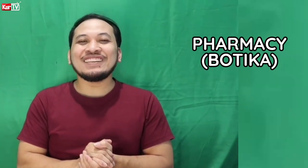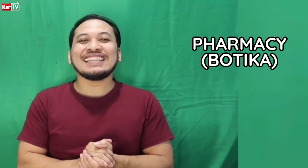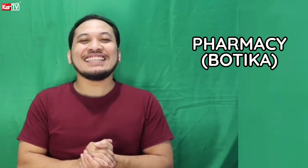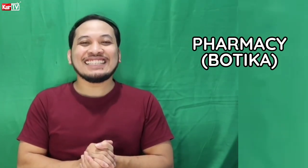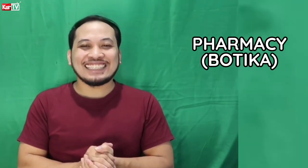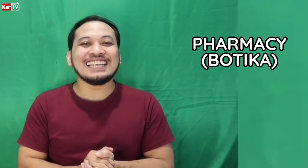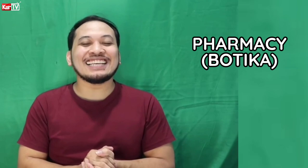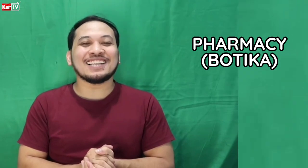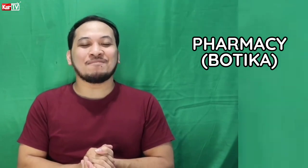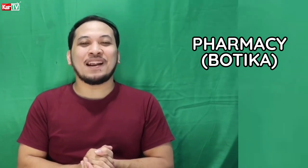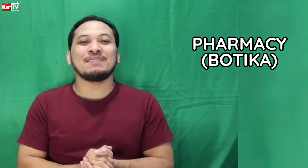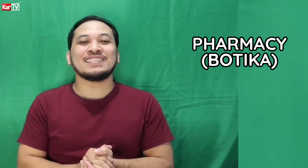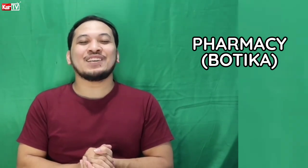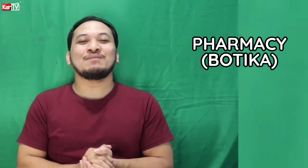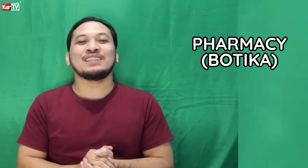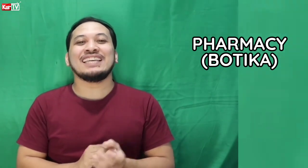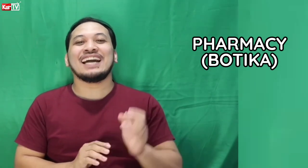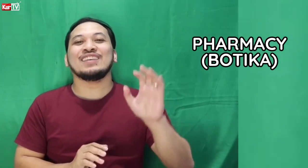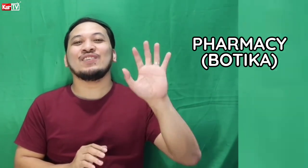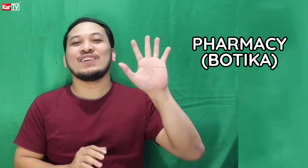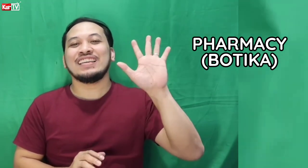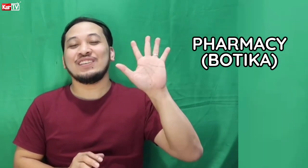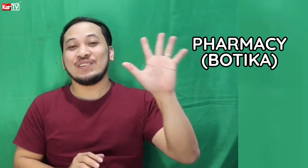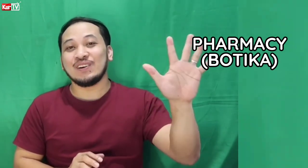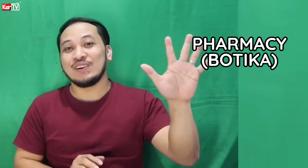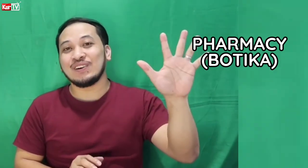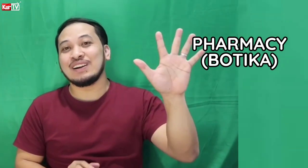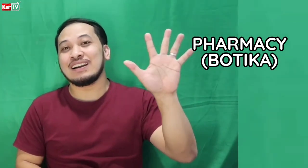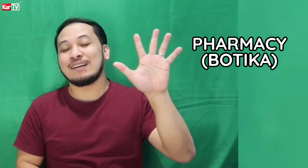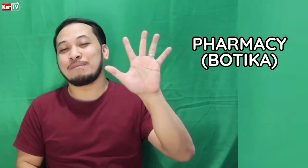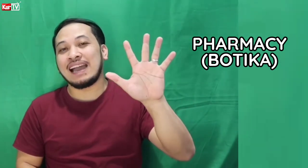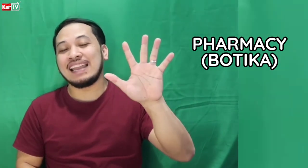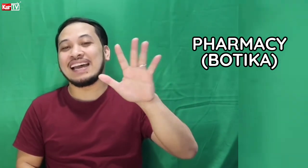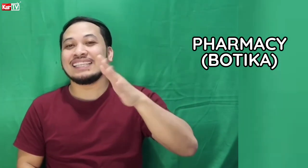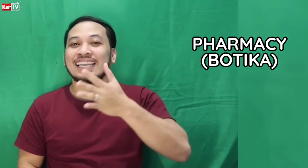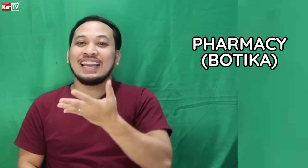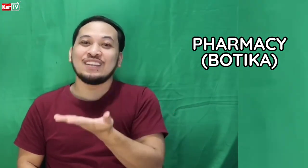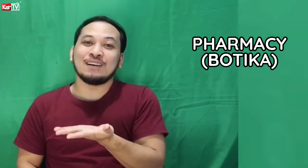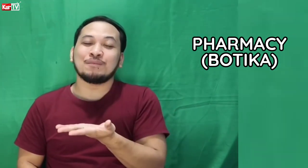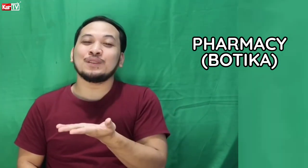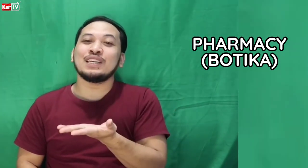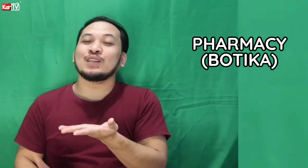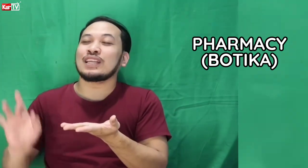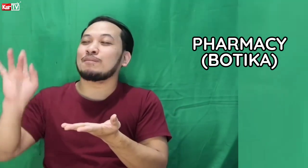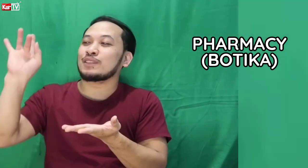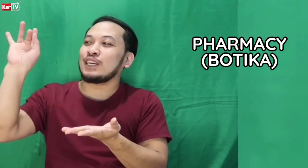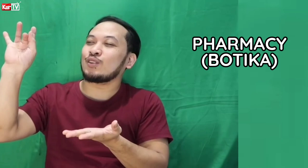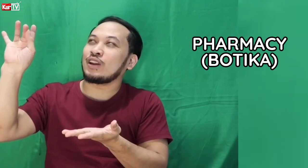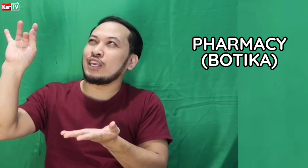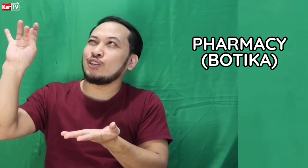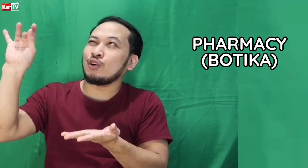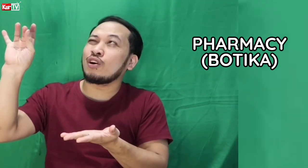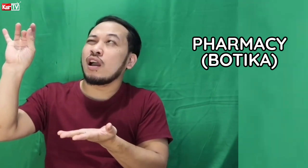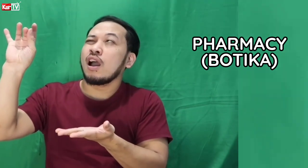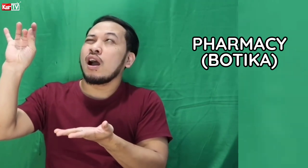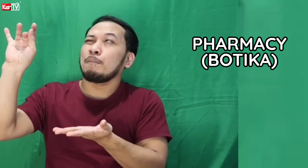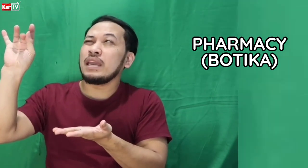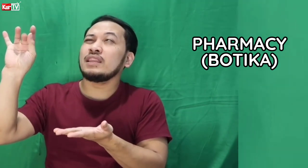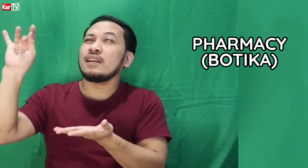po natin si Senyas ang pharmacy or boutique. Yung inyong palad, ilagay nyo lang po dito. Tapos, itong inyong middle